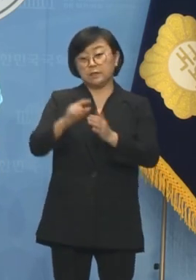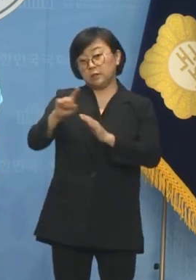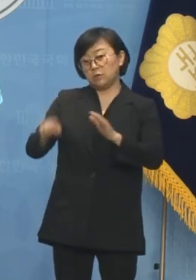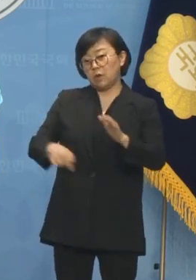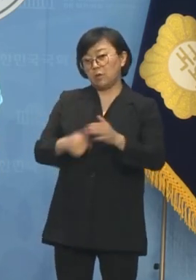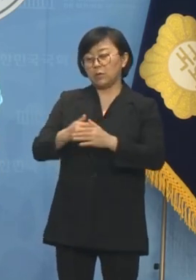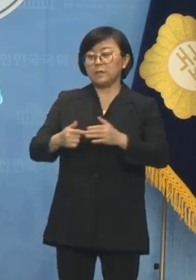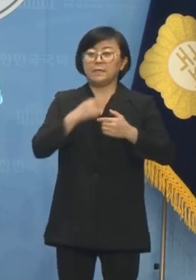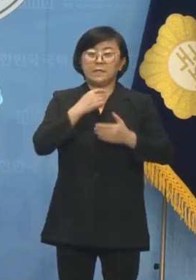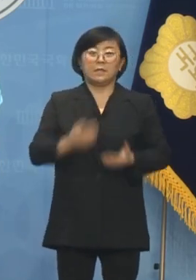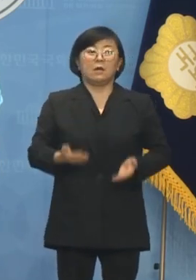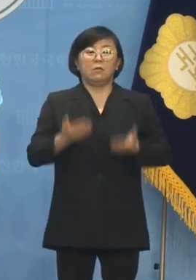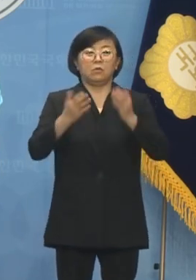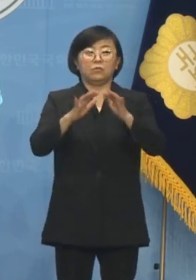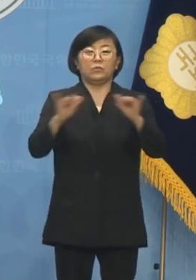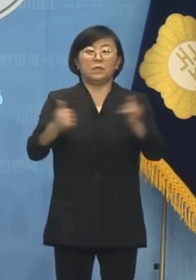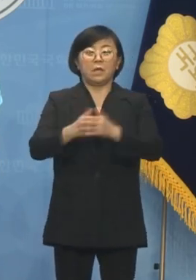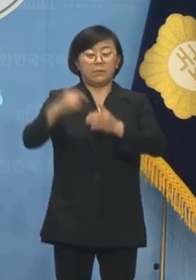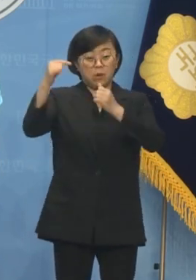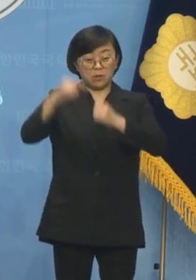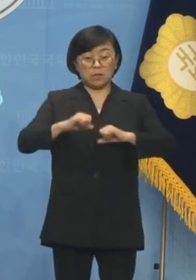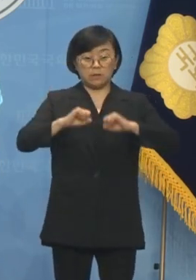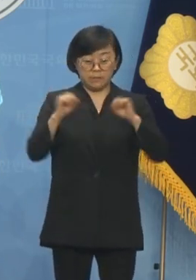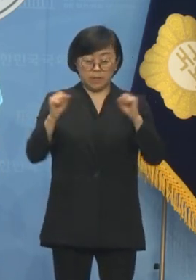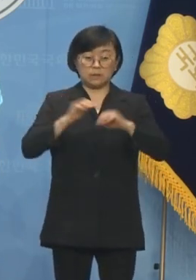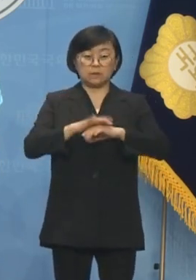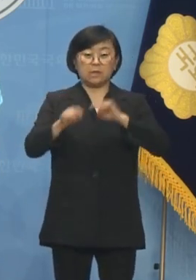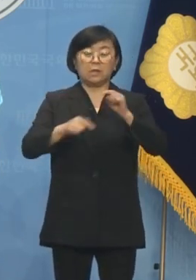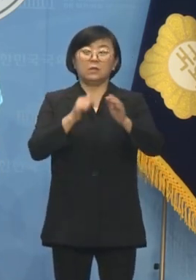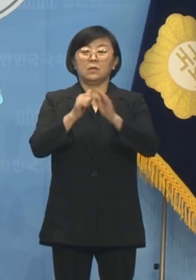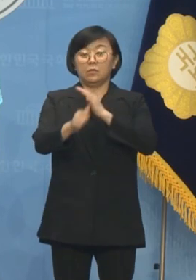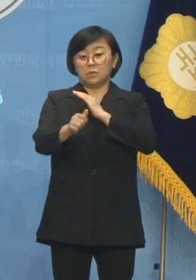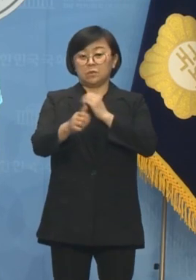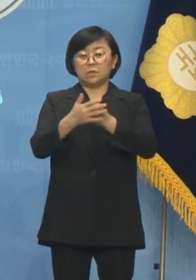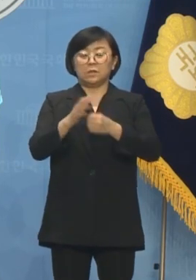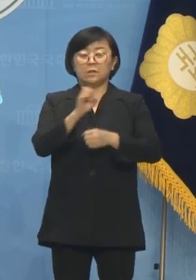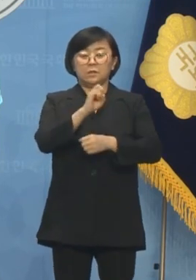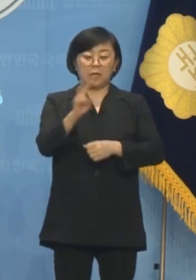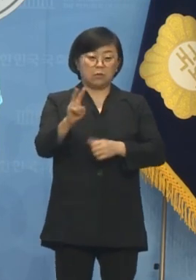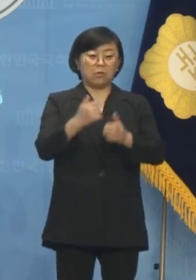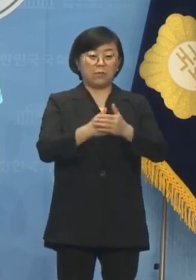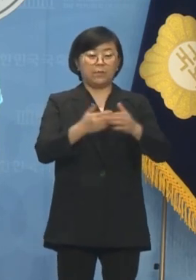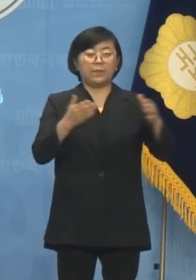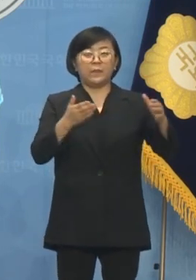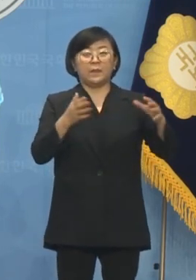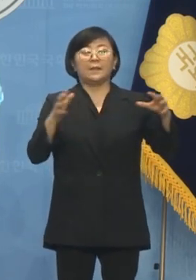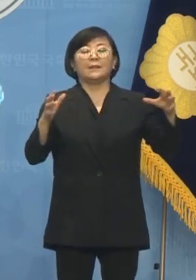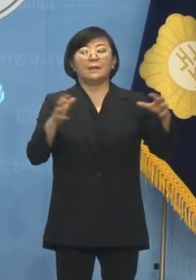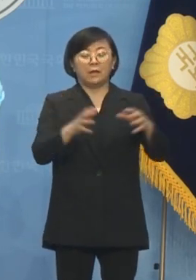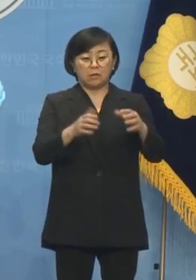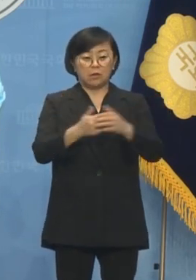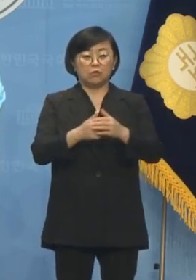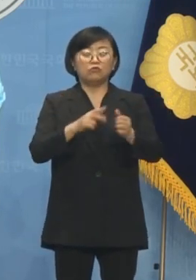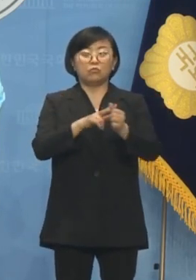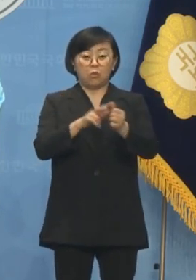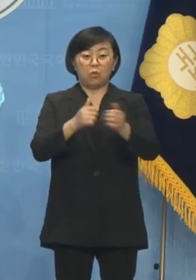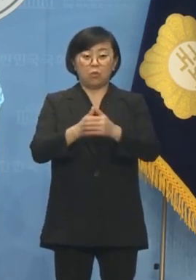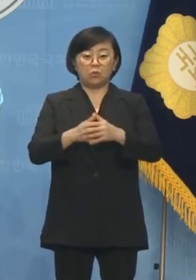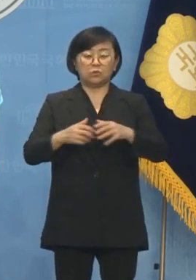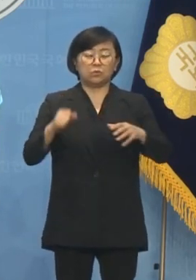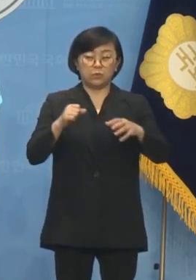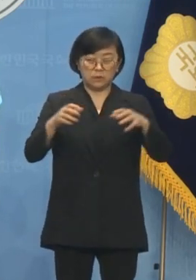희생하며 국민의 명령을 실현한 대표적인 야권 단결 후보입니다. 야권의